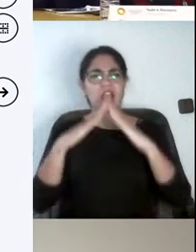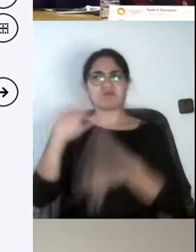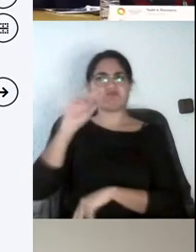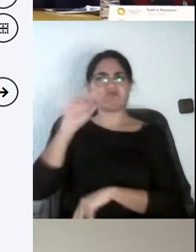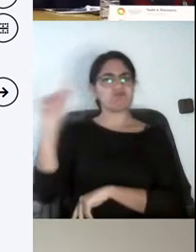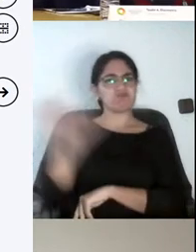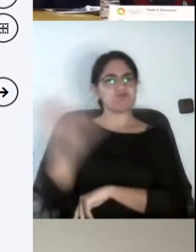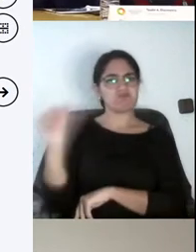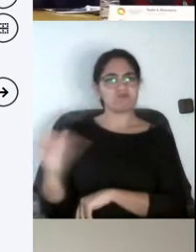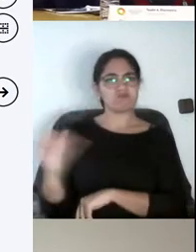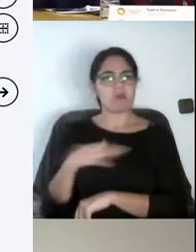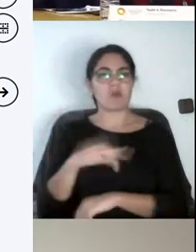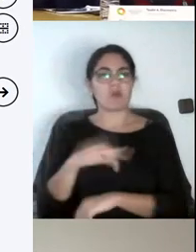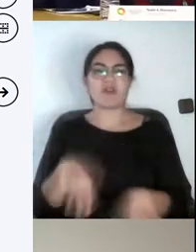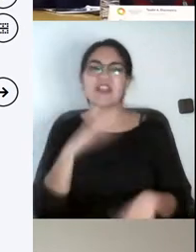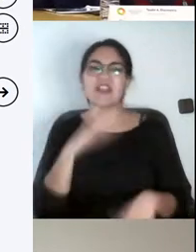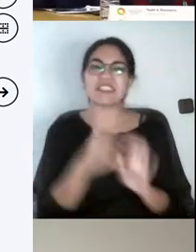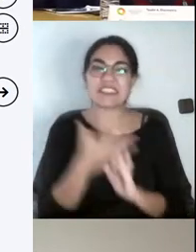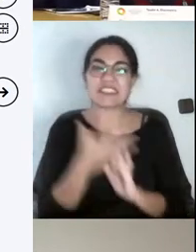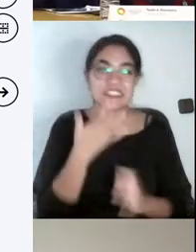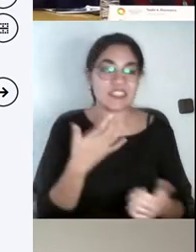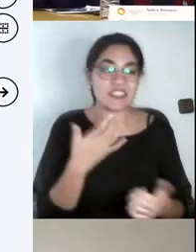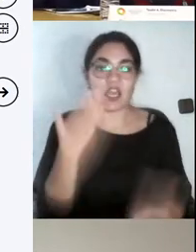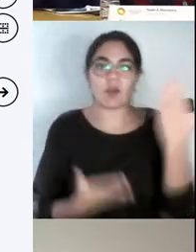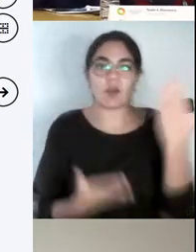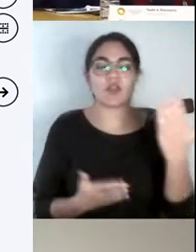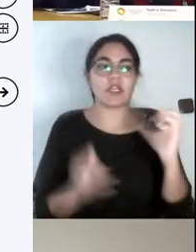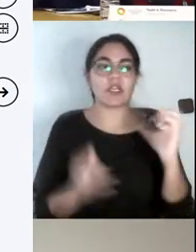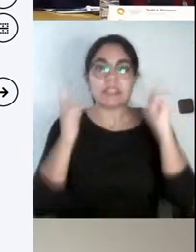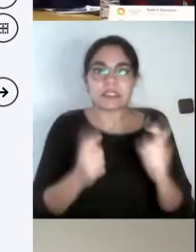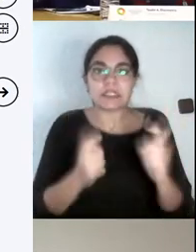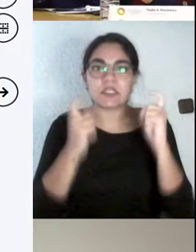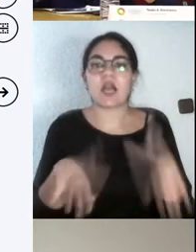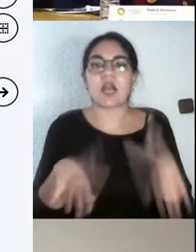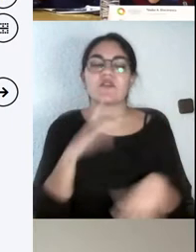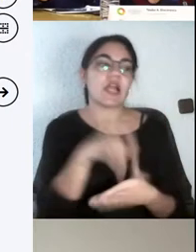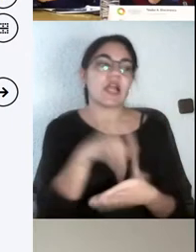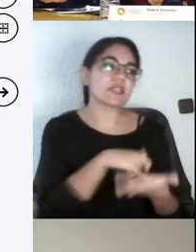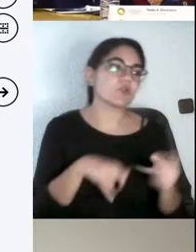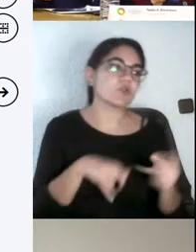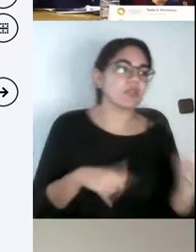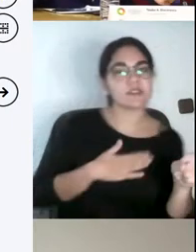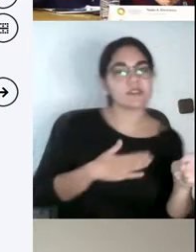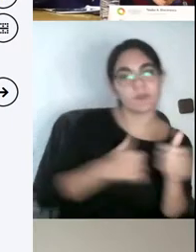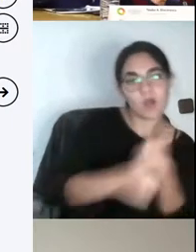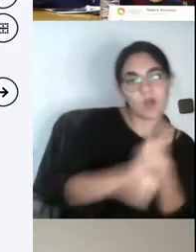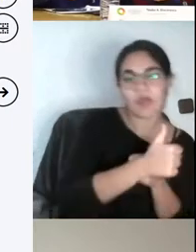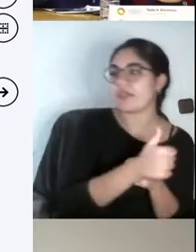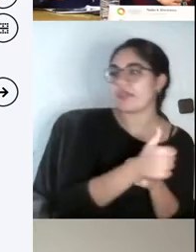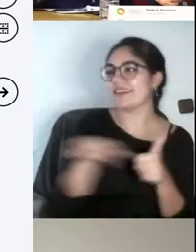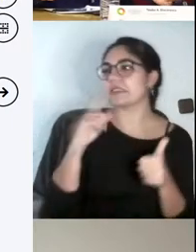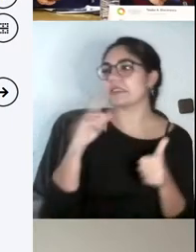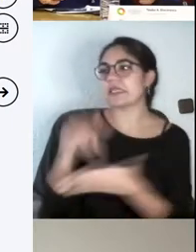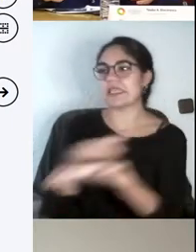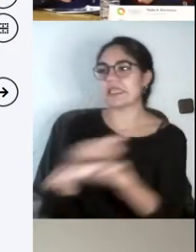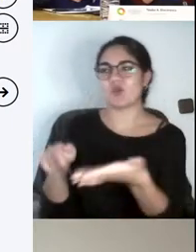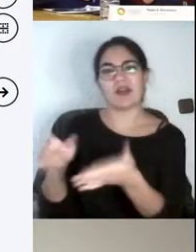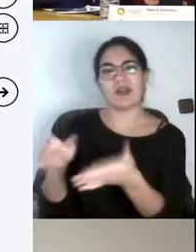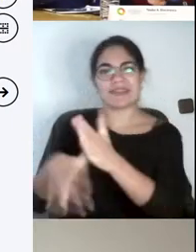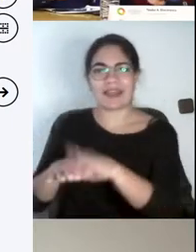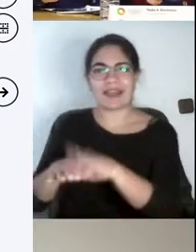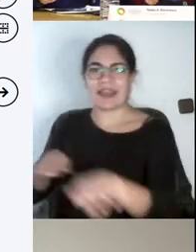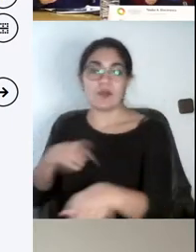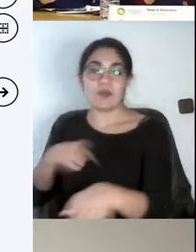no llegas a evaluarte, porque priorizas una asignatura en la que, oye, pues se me da mejor esto,